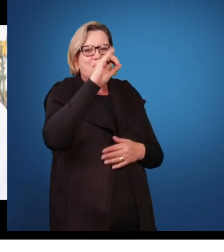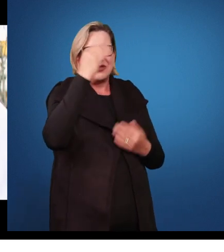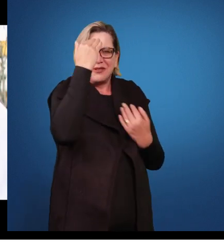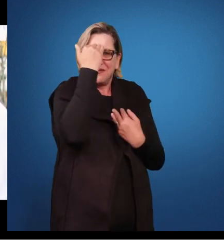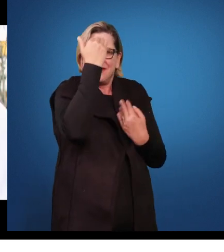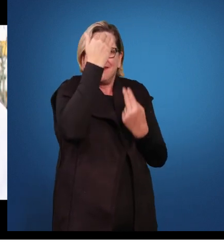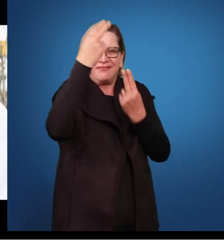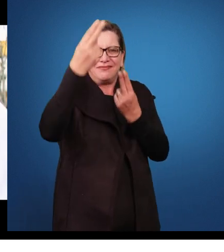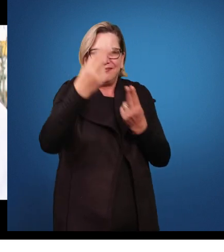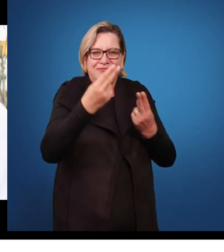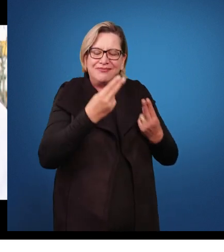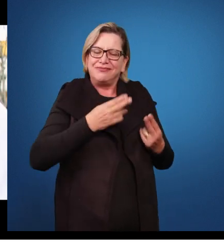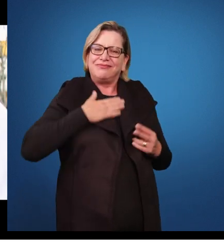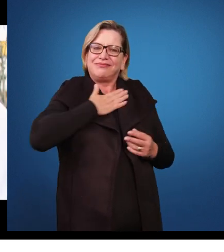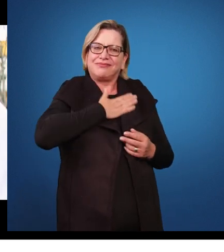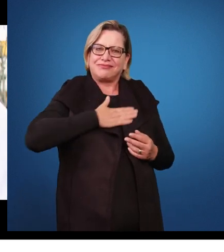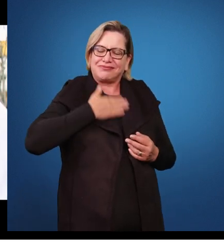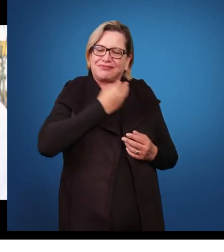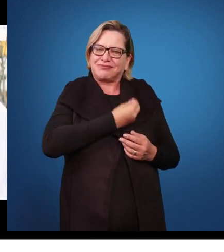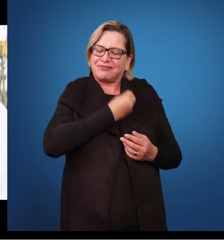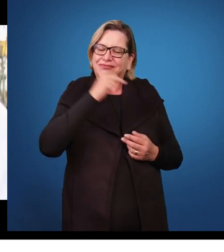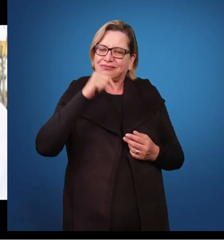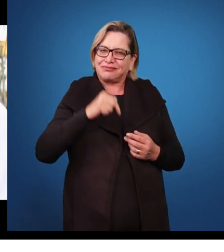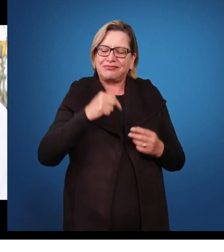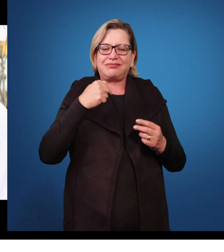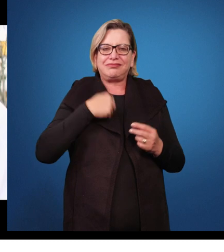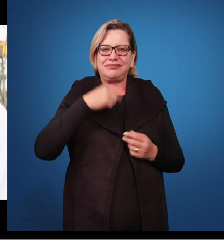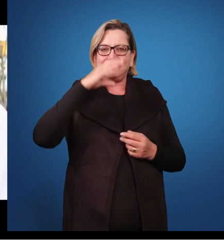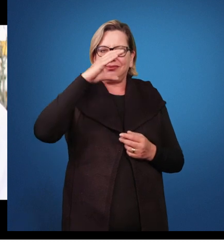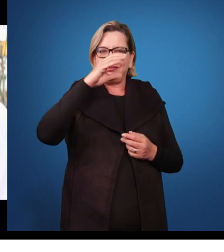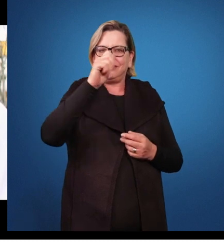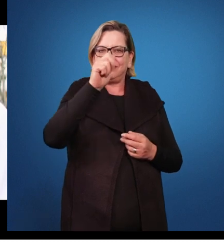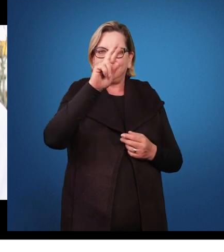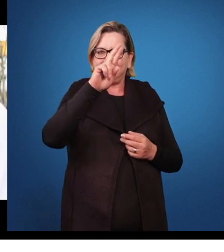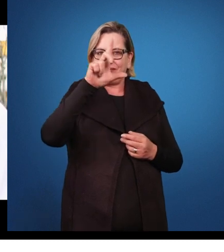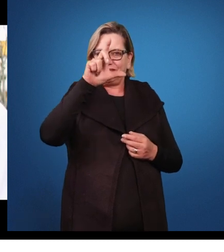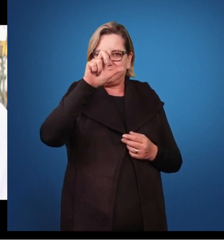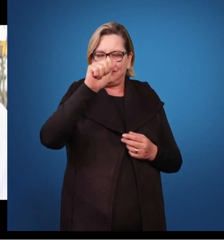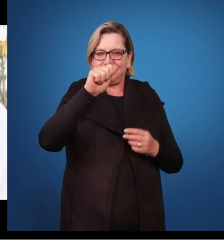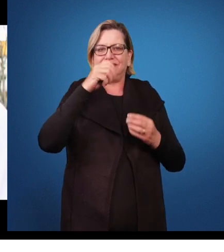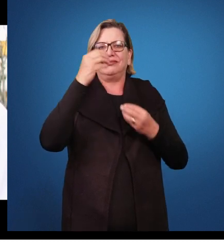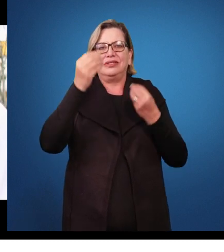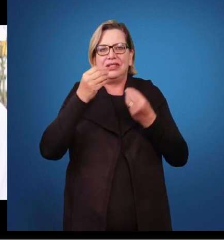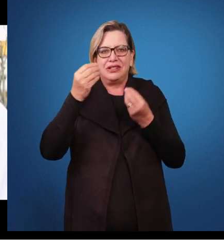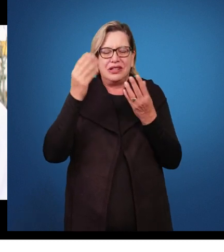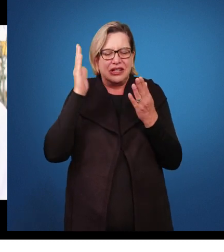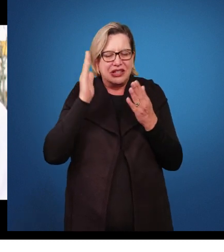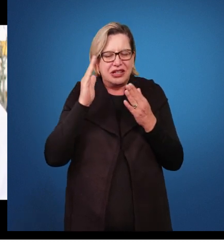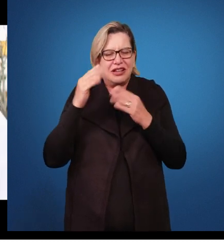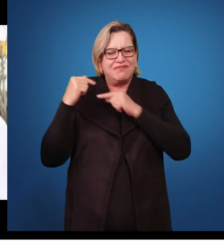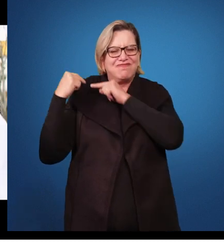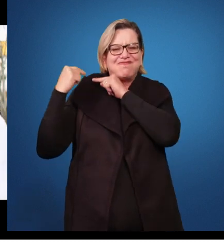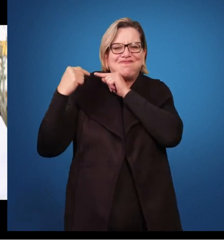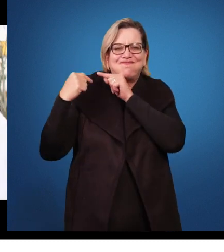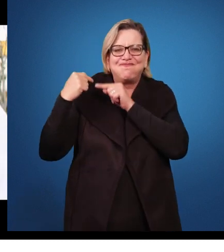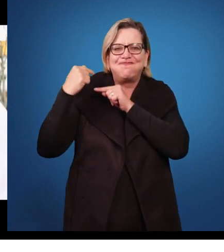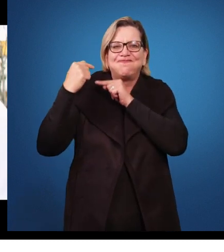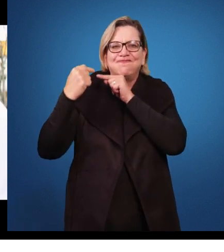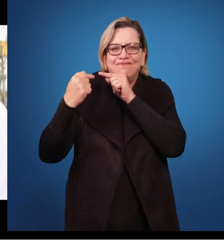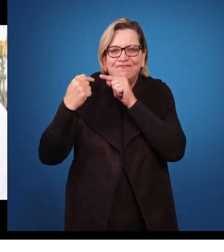satisfação estar aqui. Eu sou Carla Vestena. Eu venho já por algum tempo, já trabalhando com altas